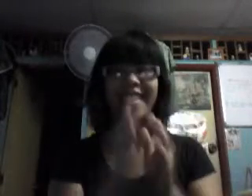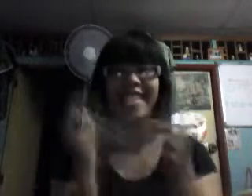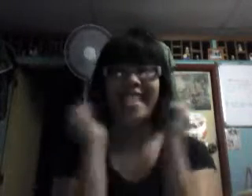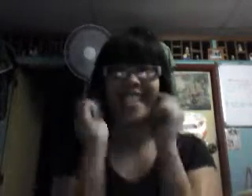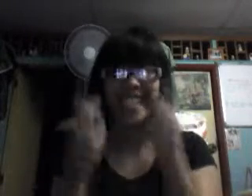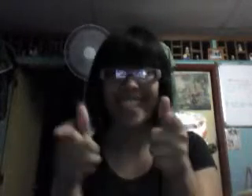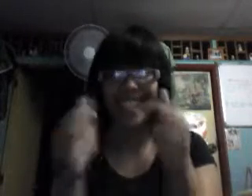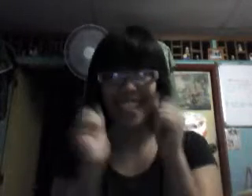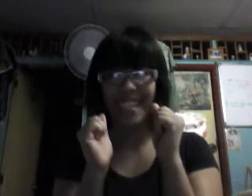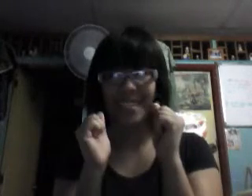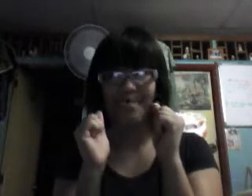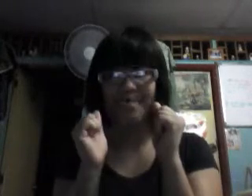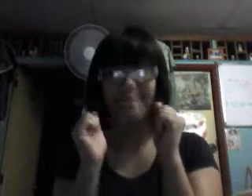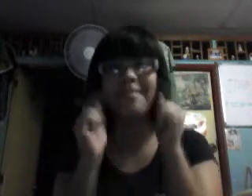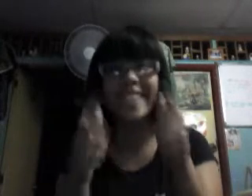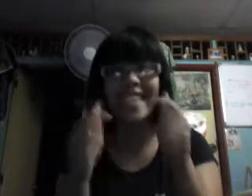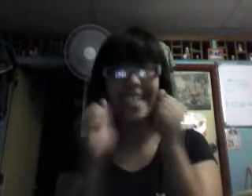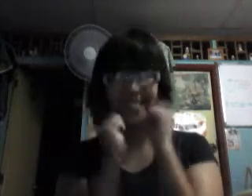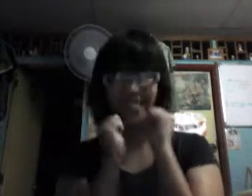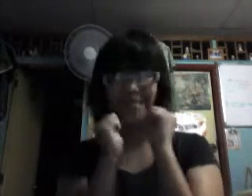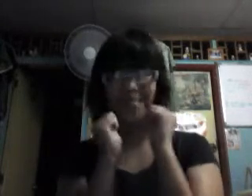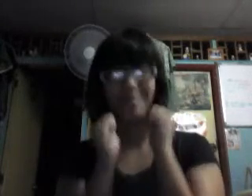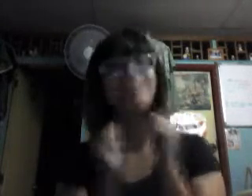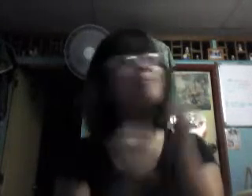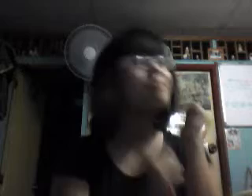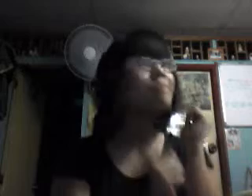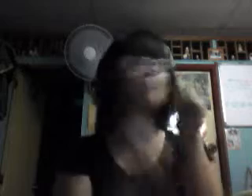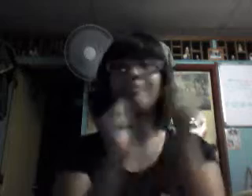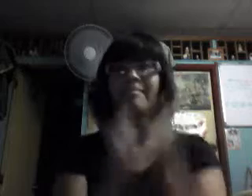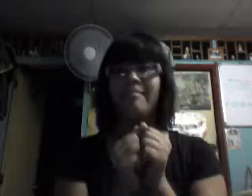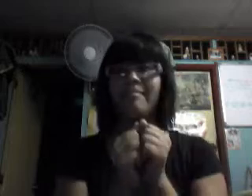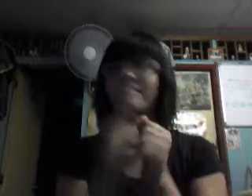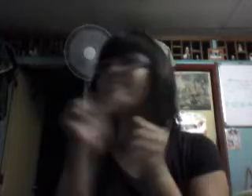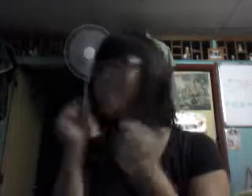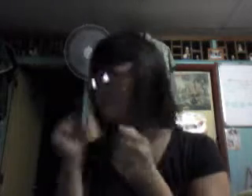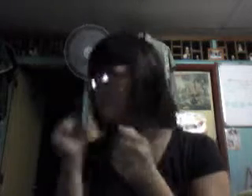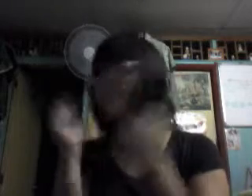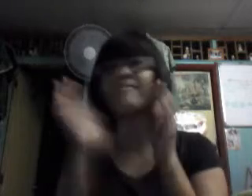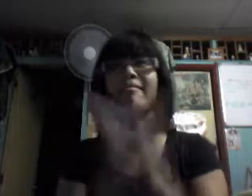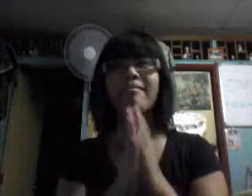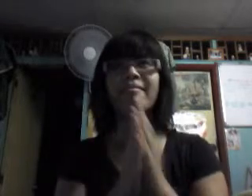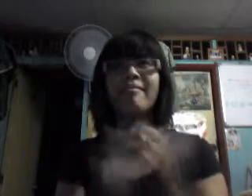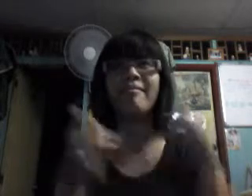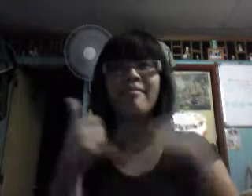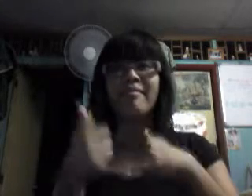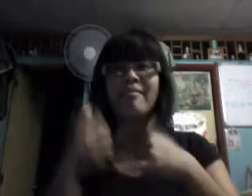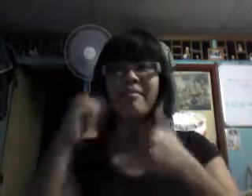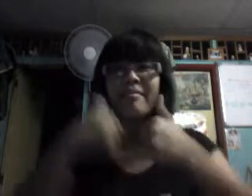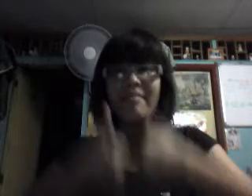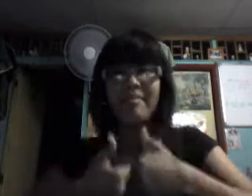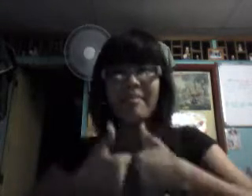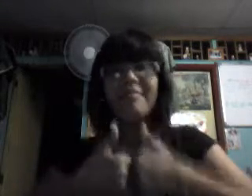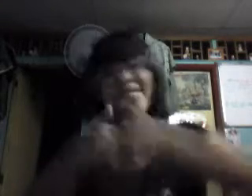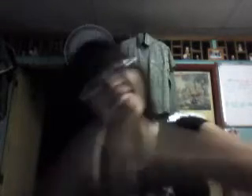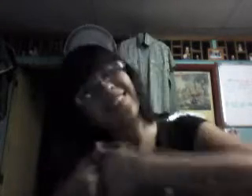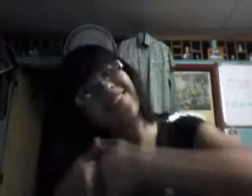기다려요 오빠하고 나하고 콩바지 앉아서